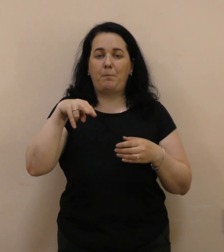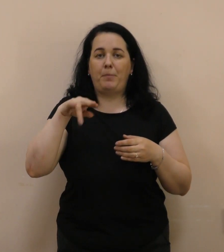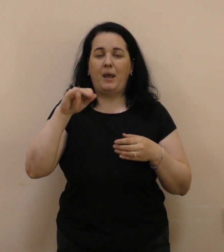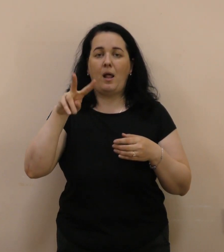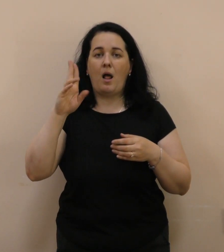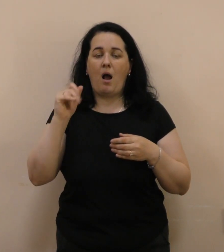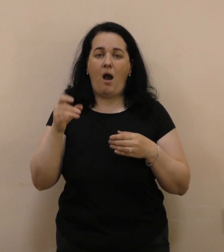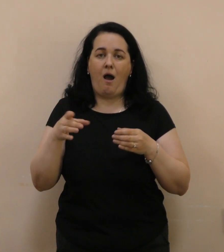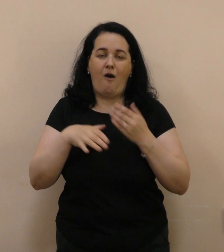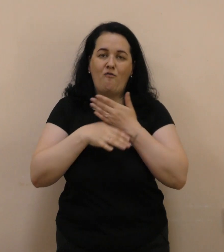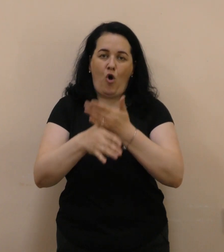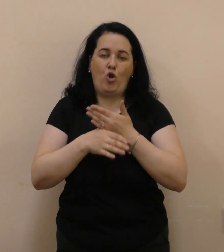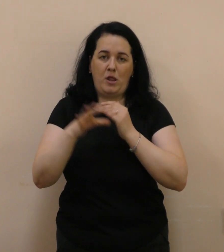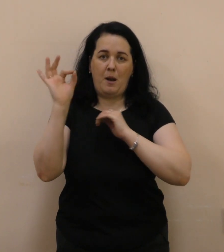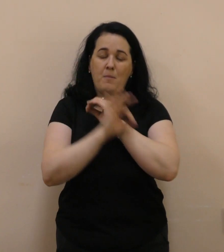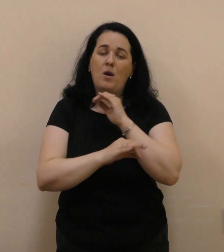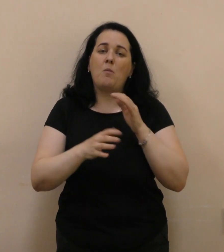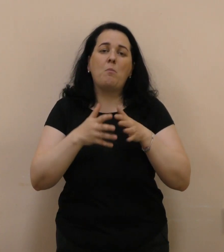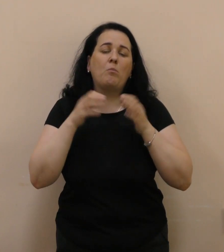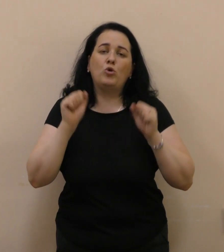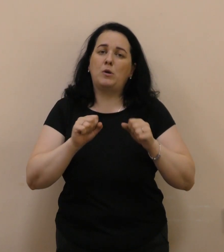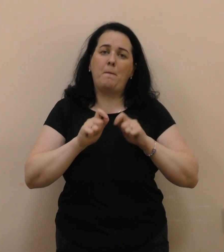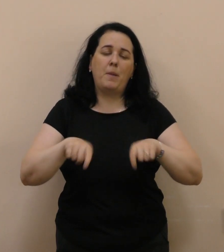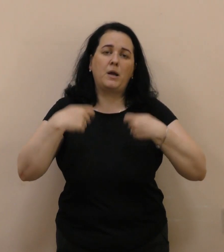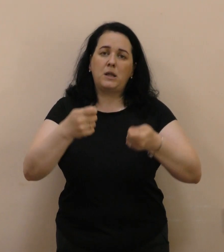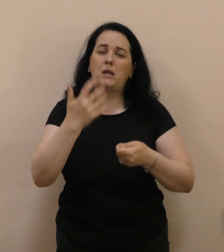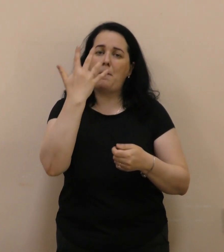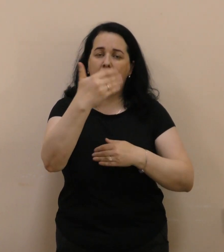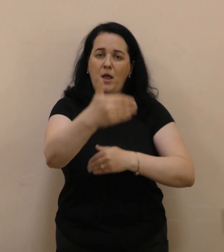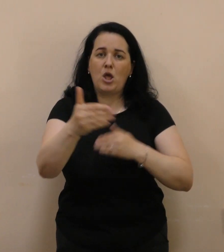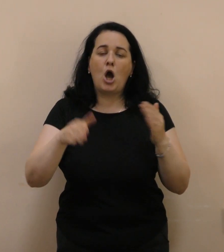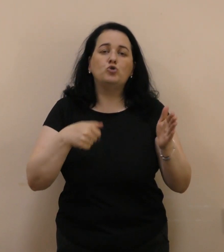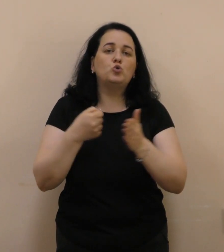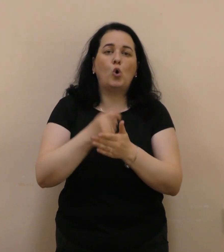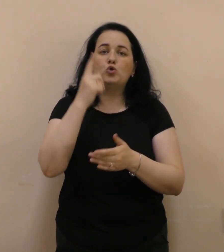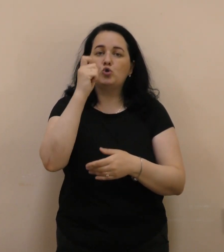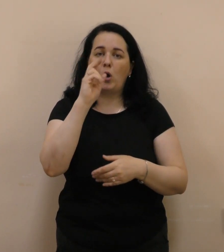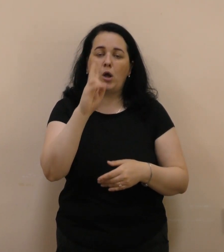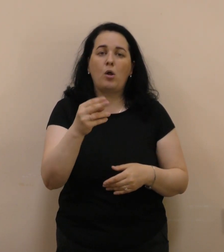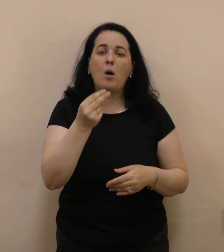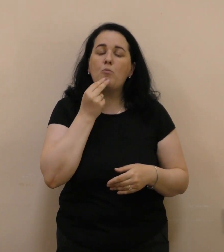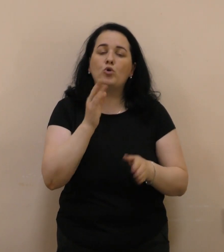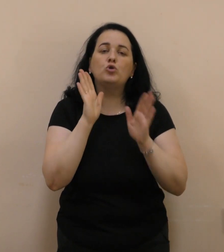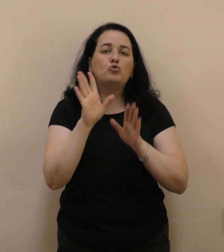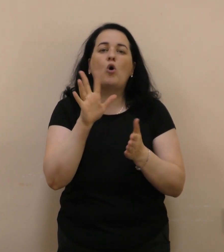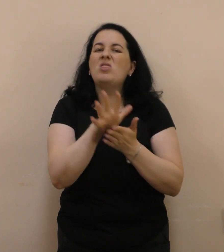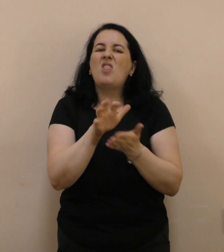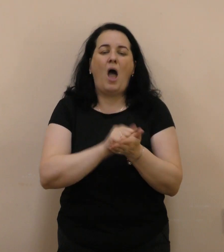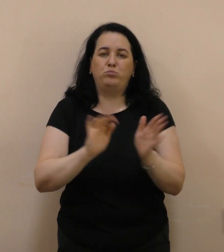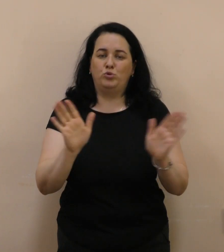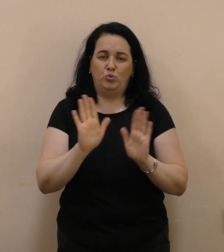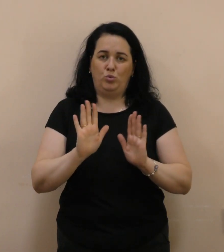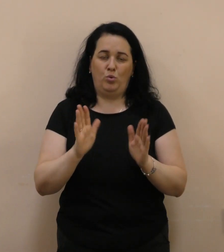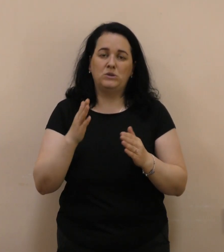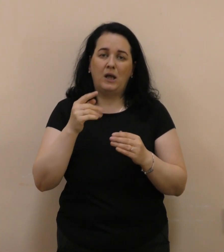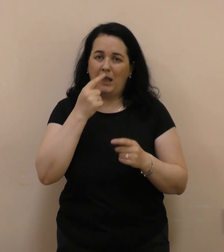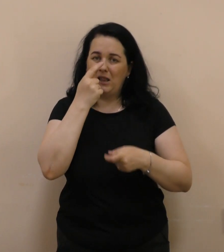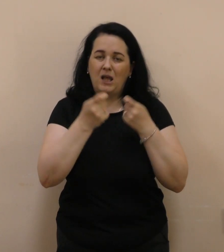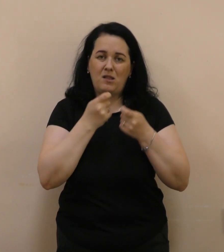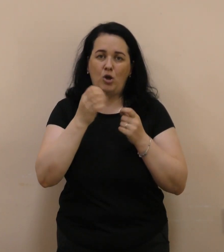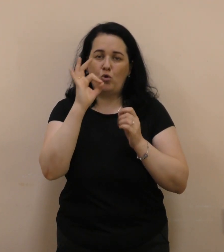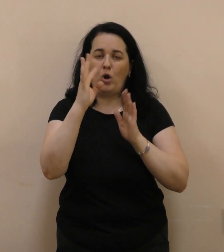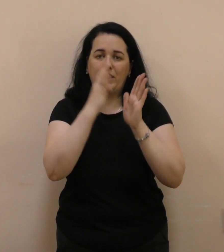Максимум можна передати 5 ящиків до 100 кілограм. Із продуктів лише ті, що не псуються. Детальніше за телефоном